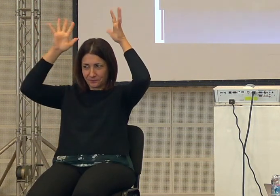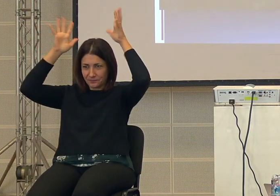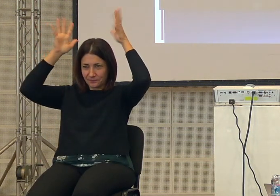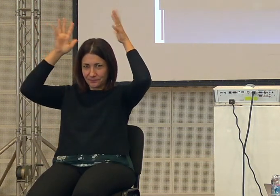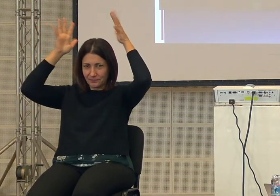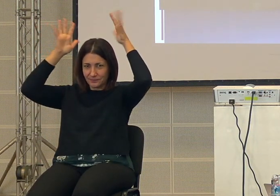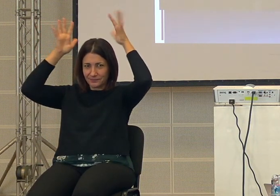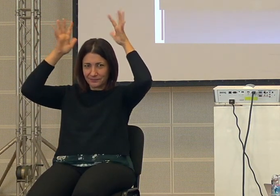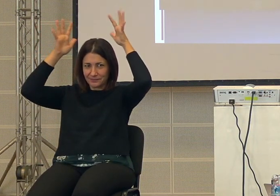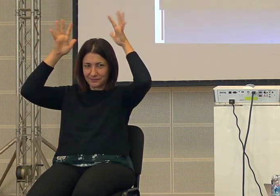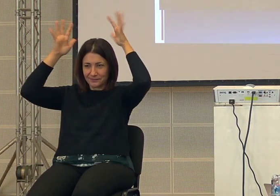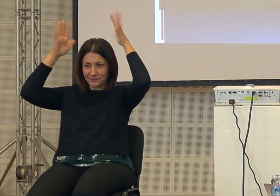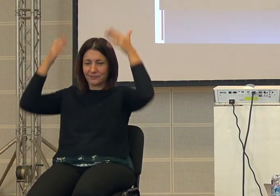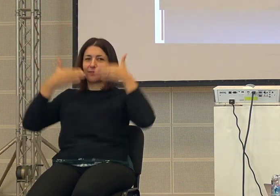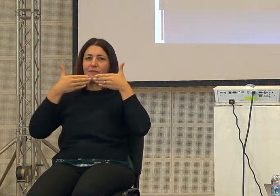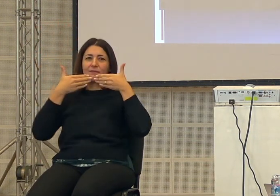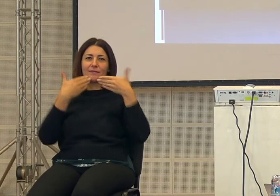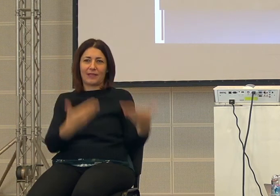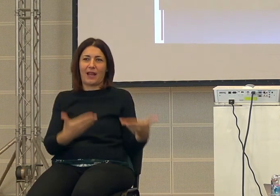grazie